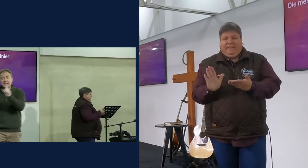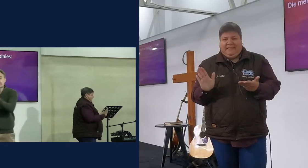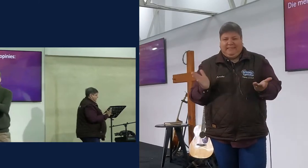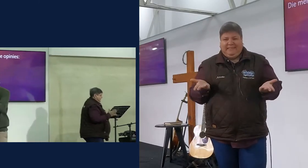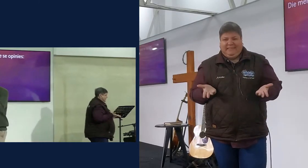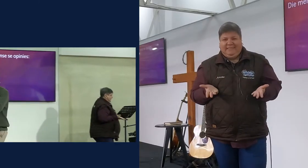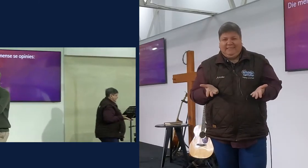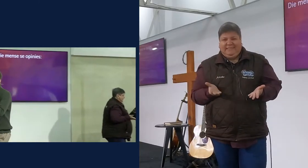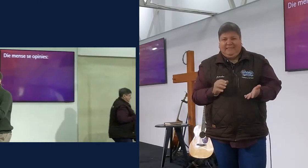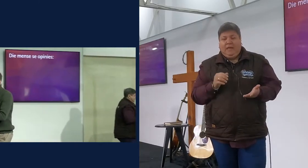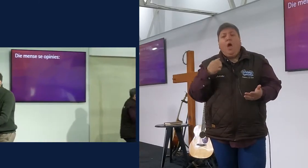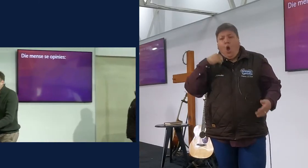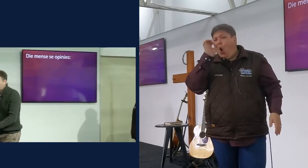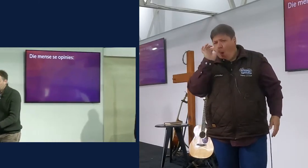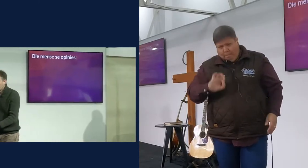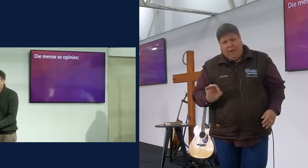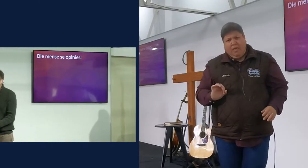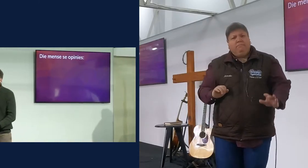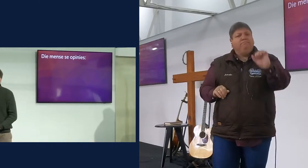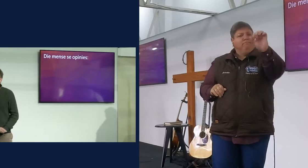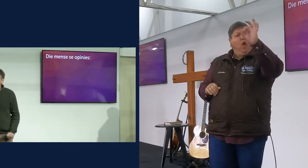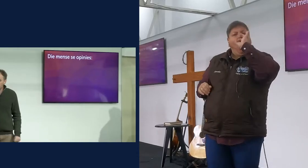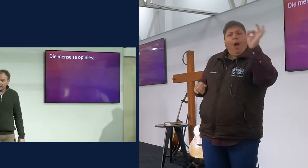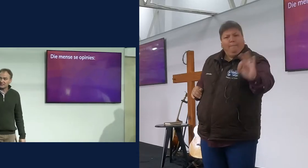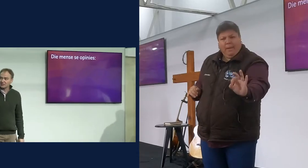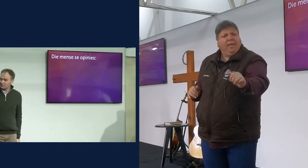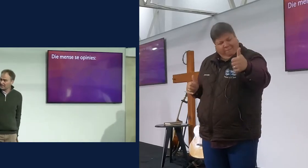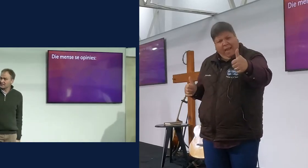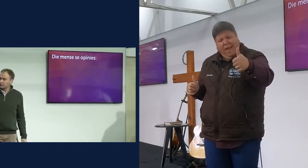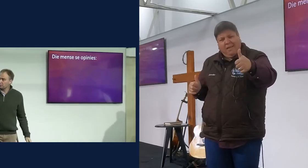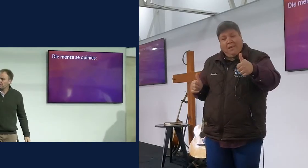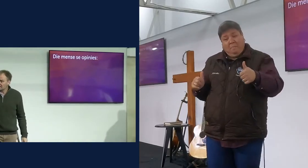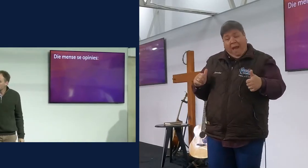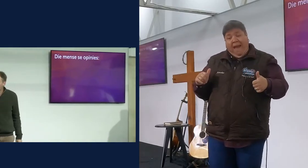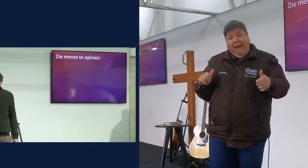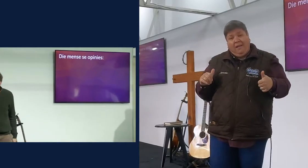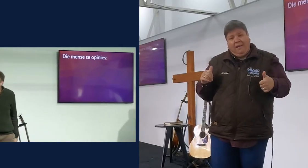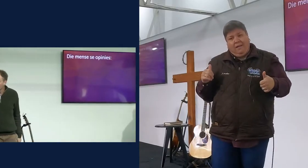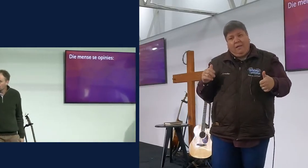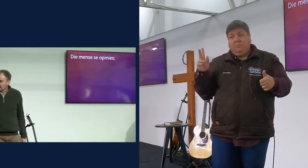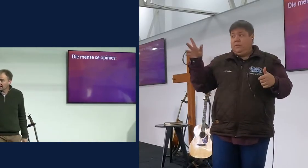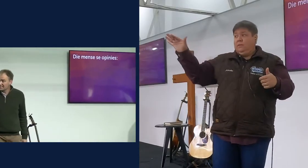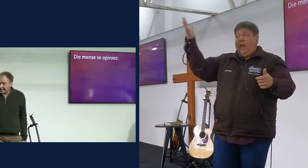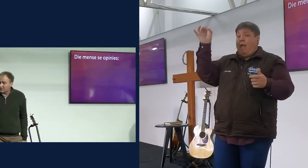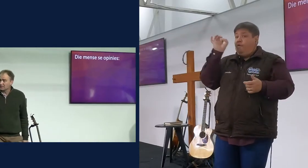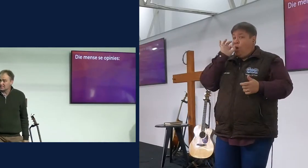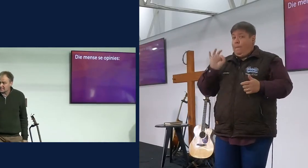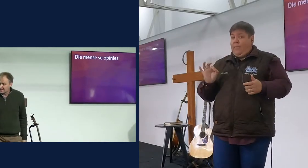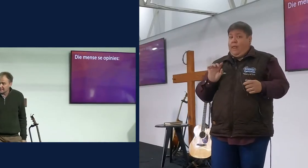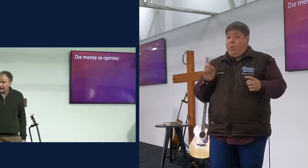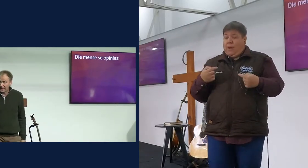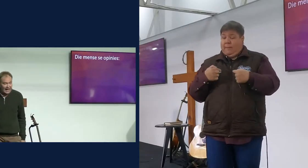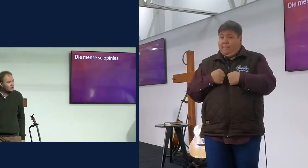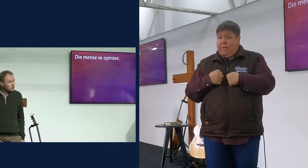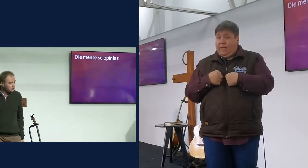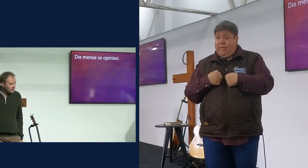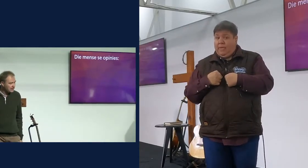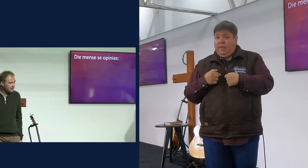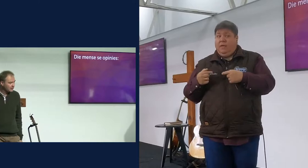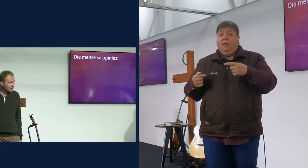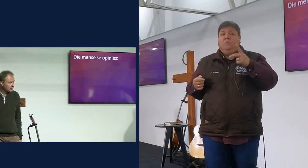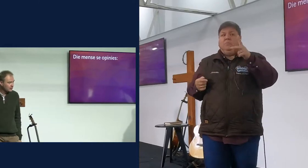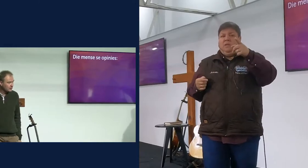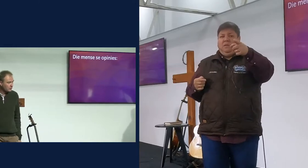maar het beteken nie, sy opinie is recht nie, en jy moet weet, dat is mense wat opinie zet op jou, en as jy jou gaan steer aan elke